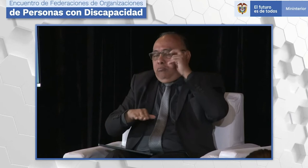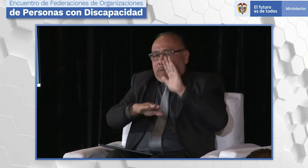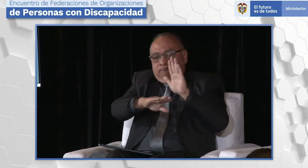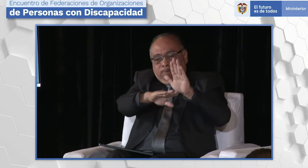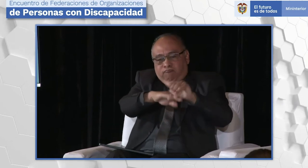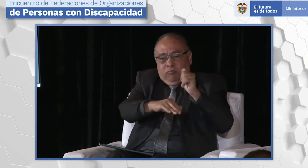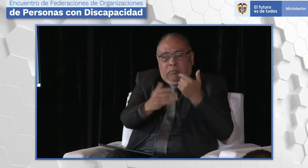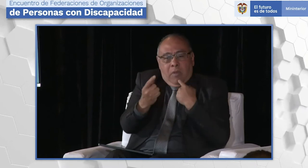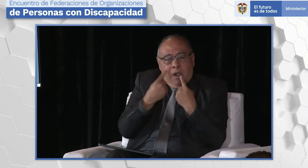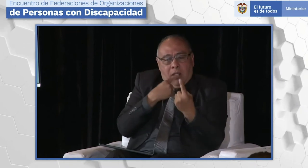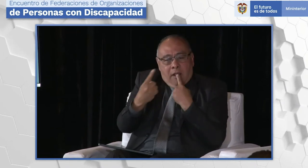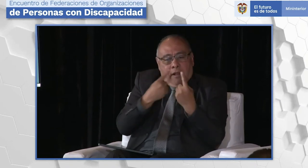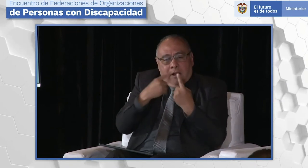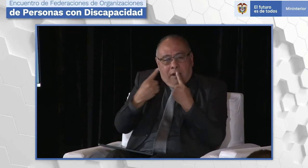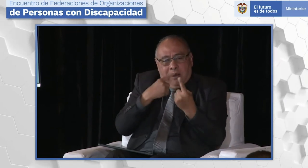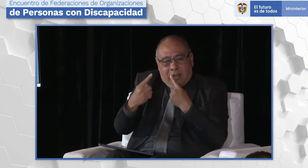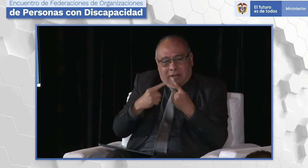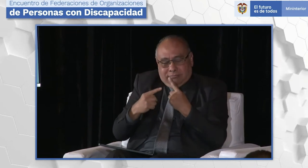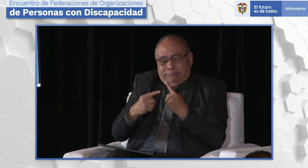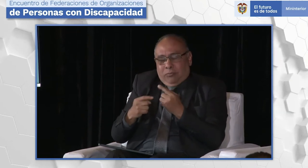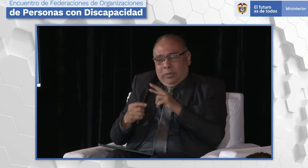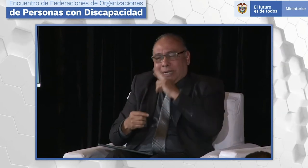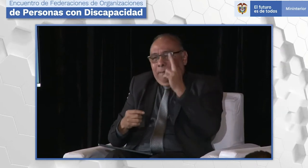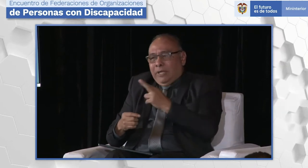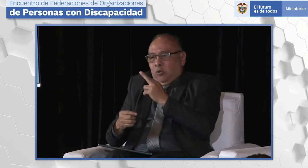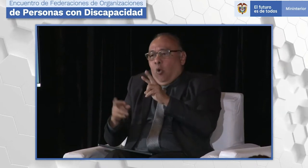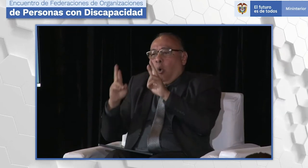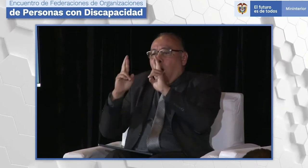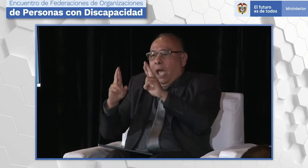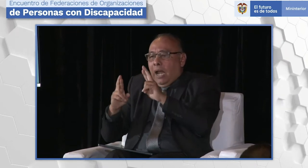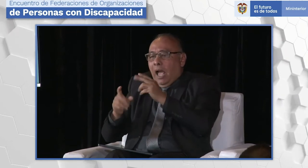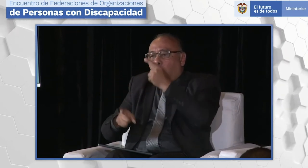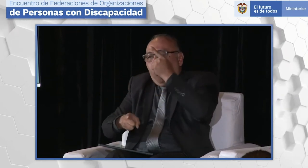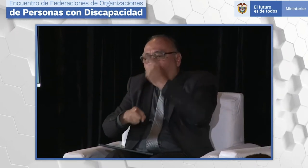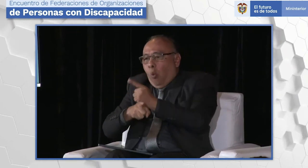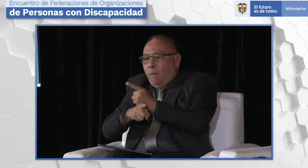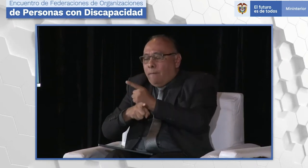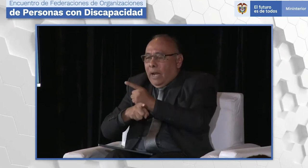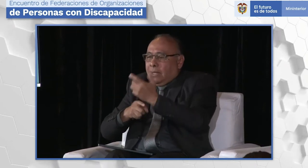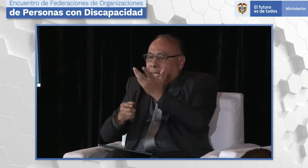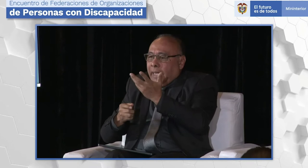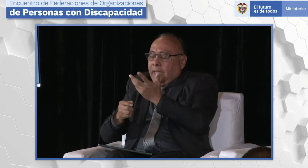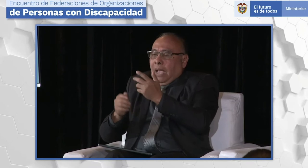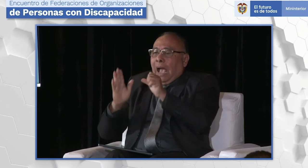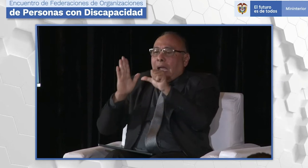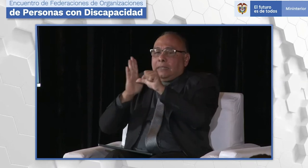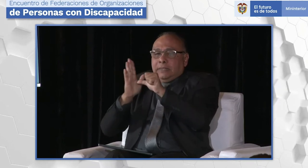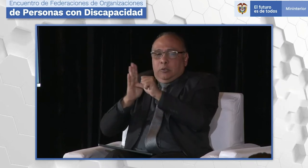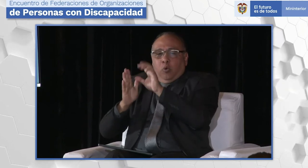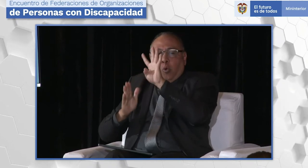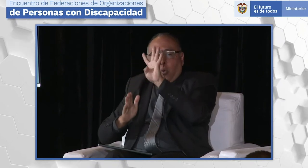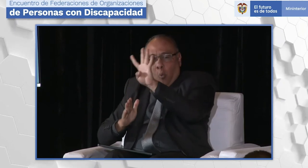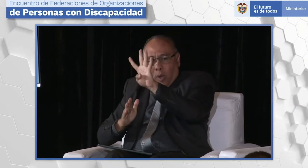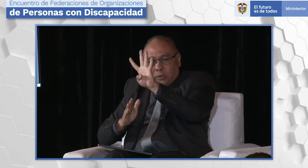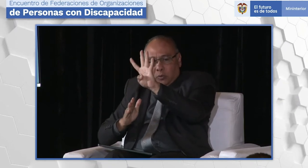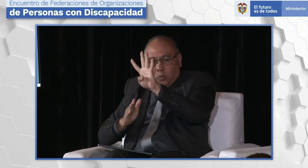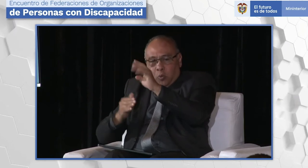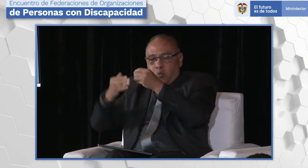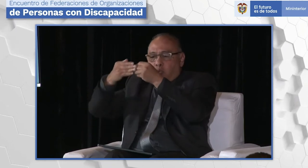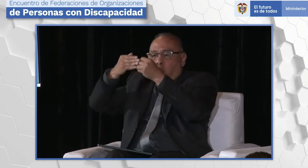representatividad frente al gobierno para hacer la incidencia necesaria. Vuelvo y repito, ojalá, ojalá y